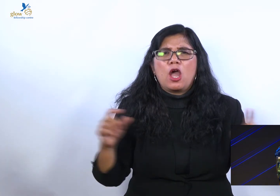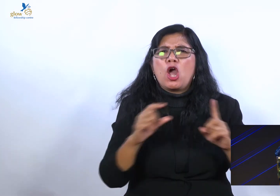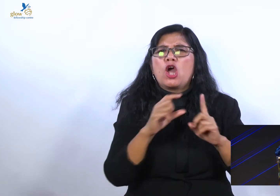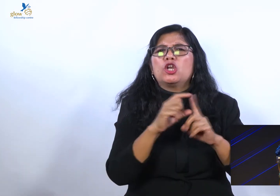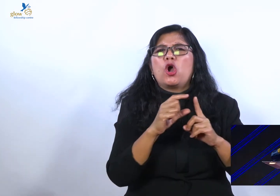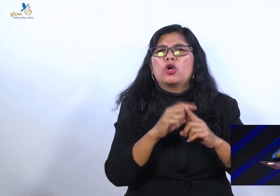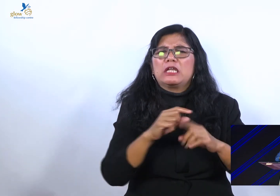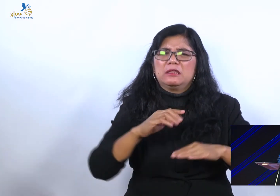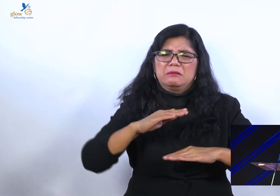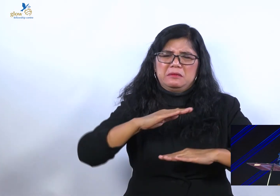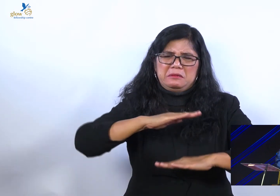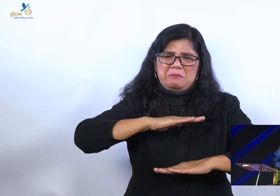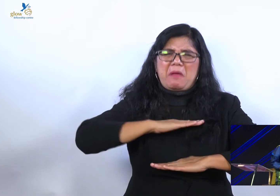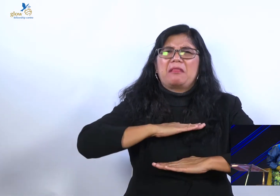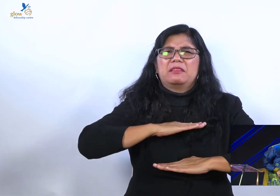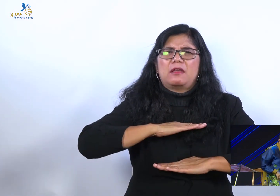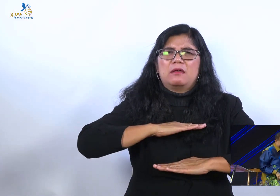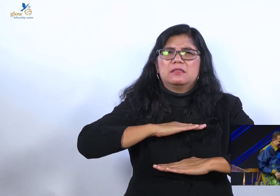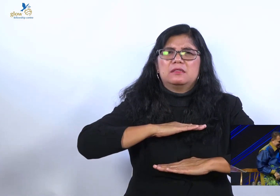terbatas.